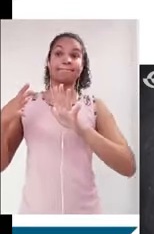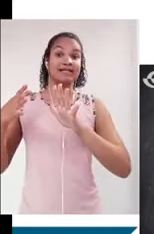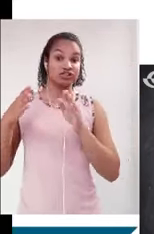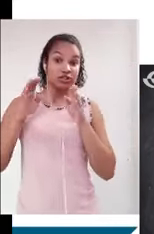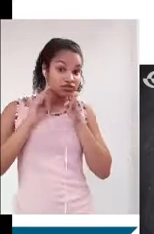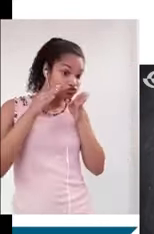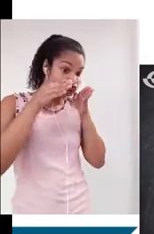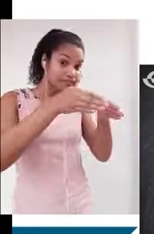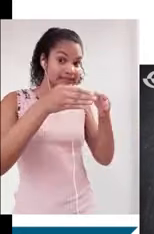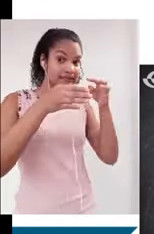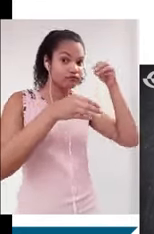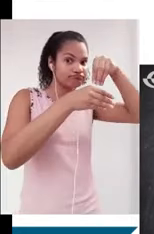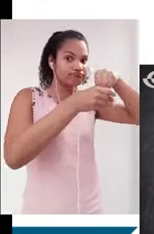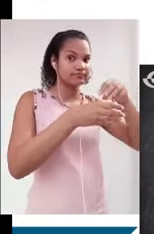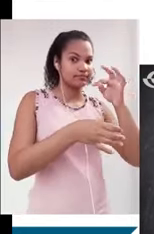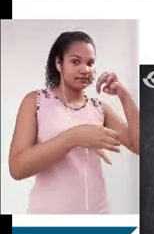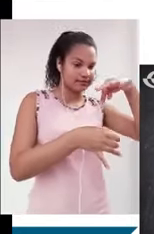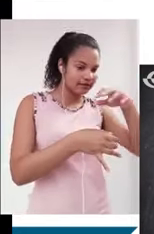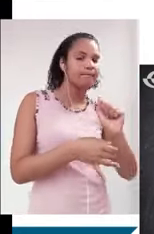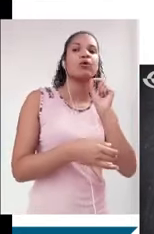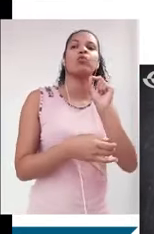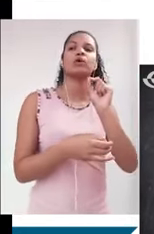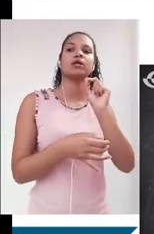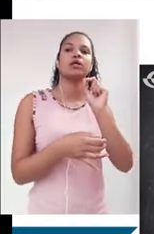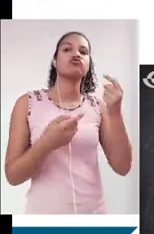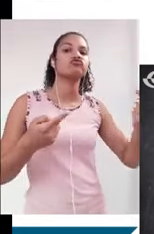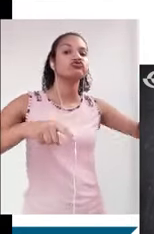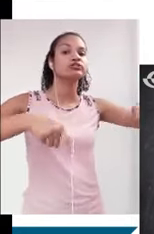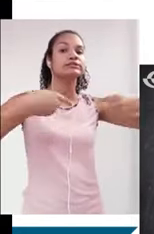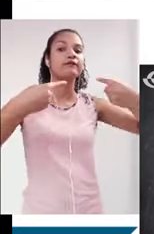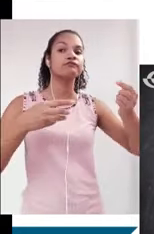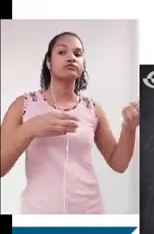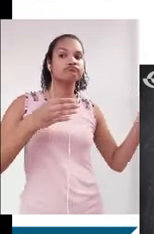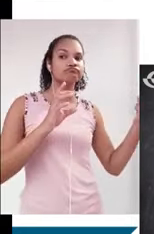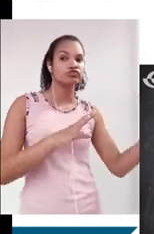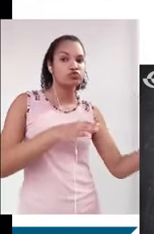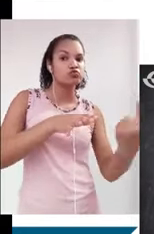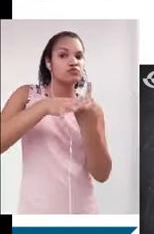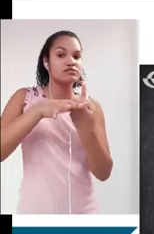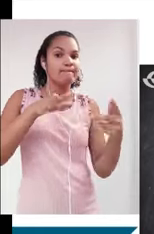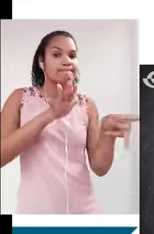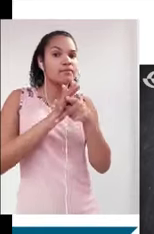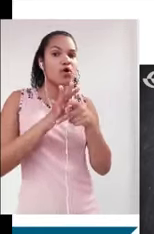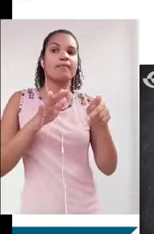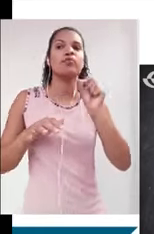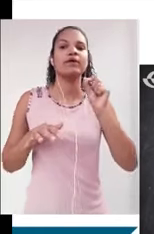dentro desse assunto de tecnologia que é tão vasto? Os desafios da inclusão digital dos idosos no Brasil. Então, os desafios da inclusão digital dos